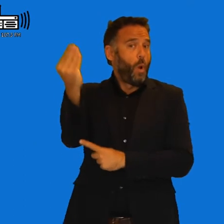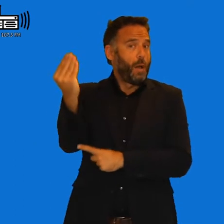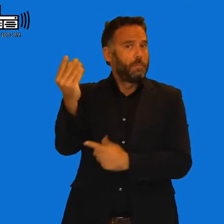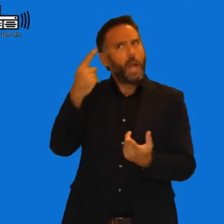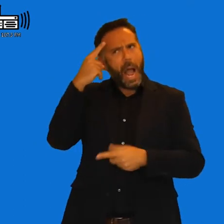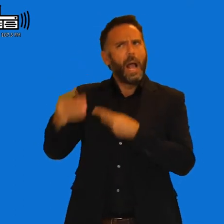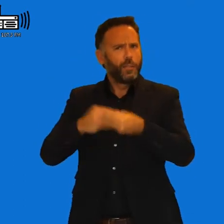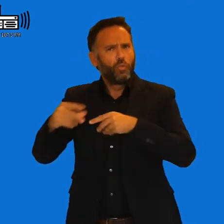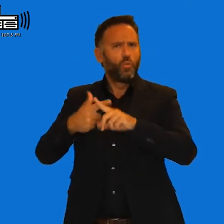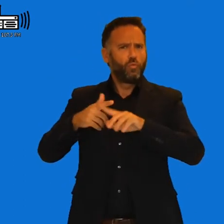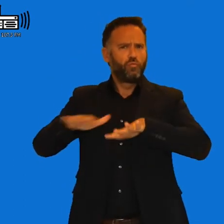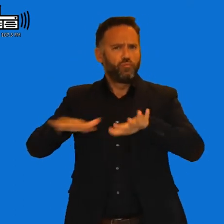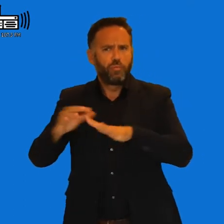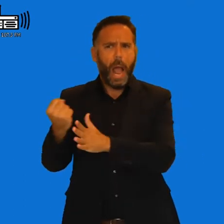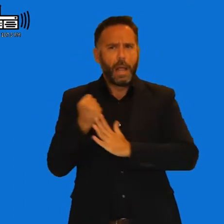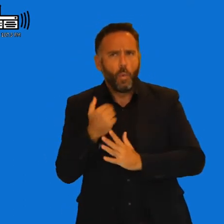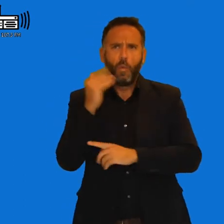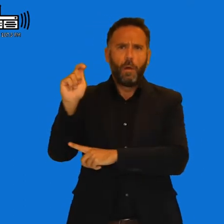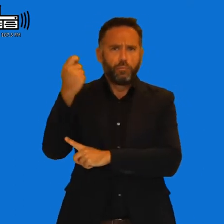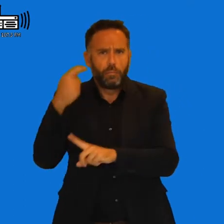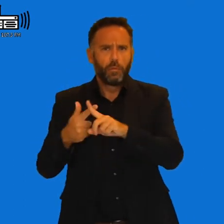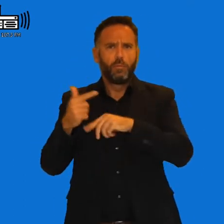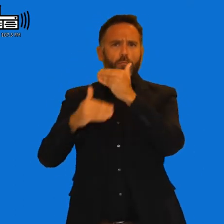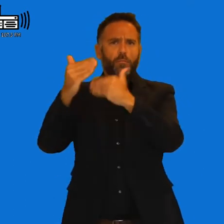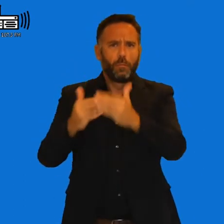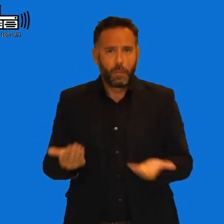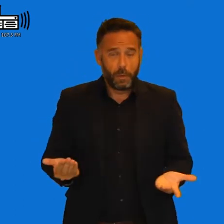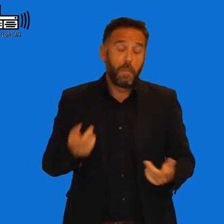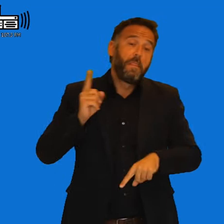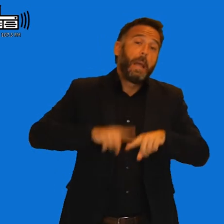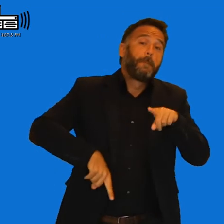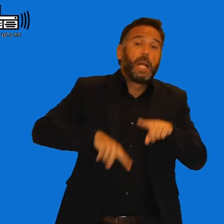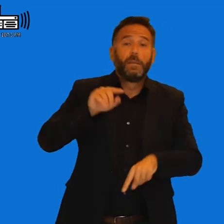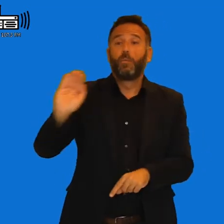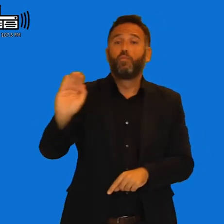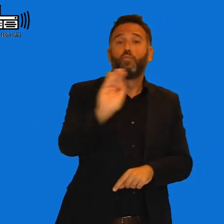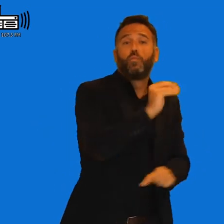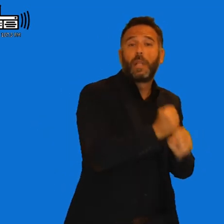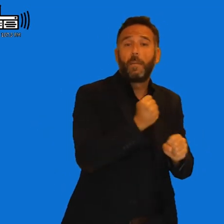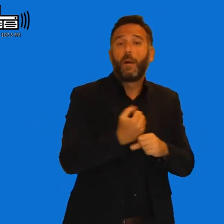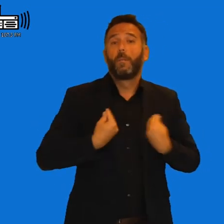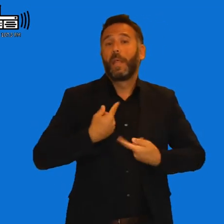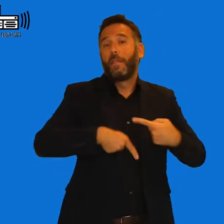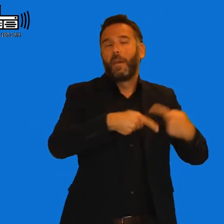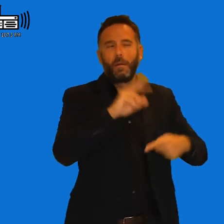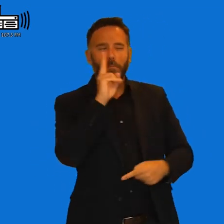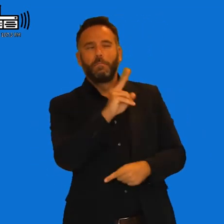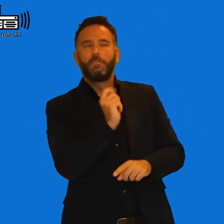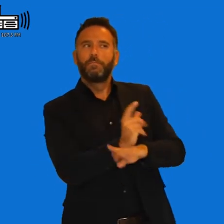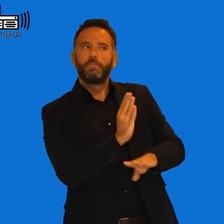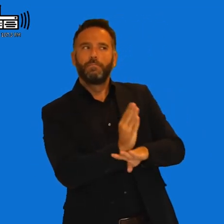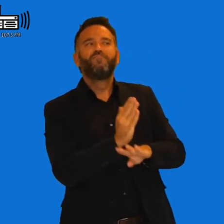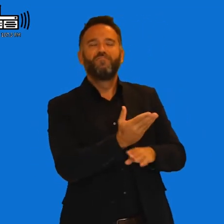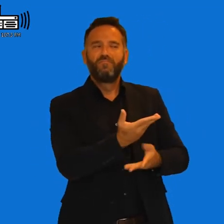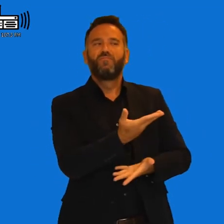Pues que nos ayudan de una forma u otra ¿No? En función de pues depende de las actividades que desarrollen en su vida diaria pues así hacemos